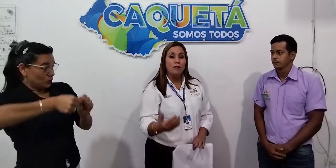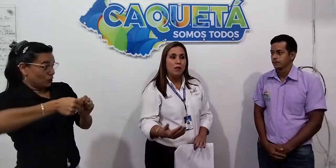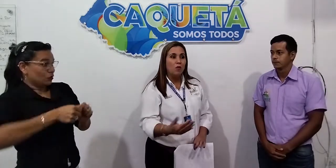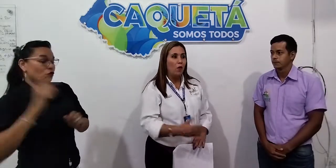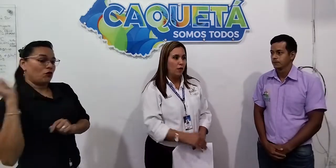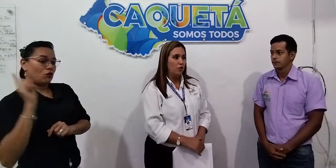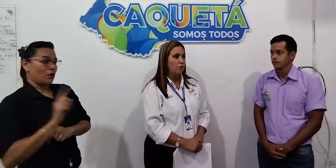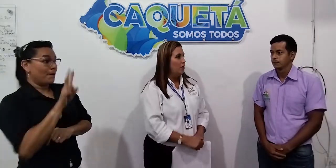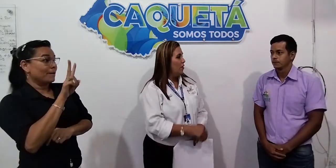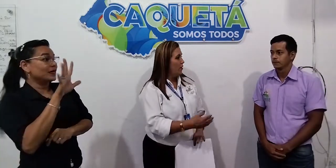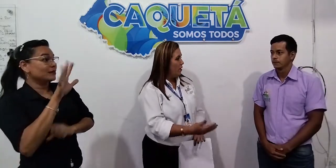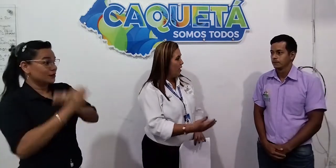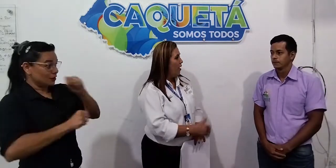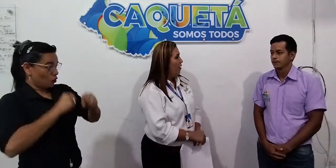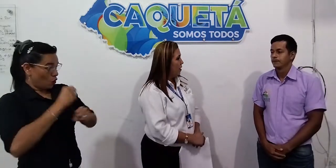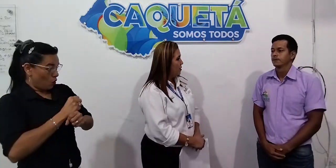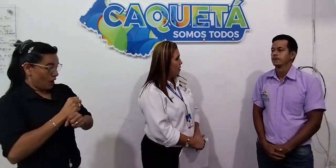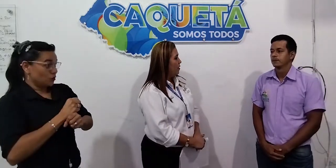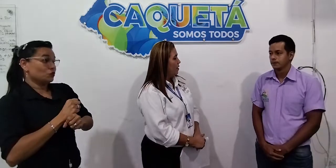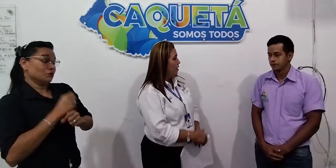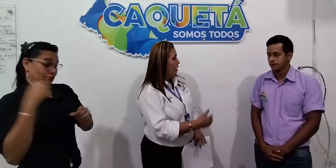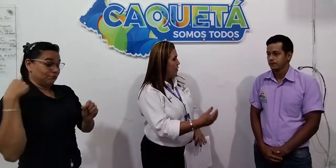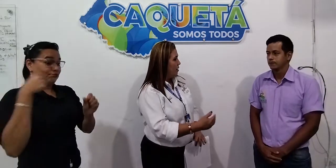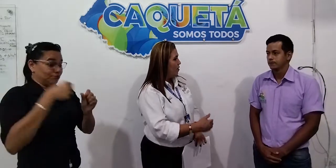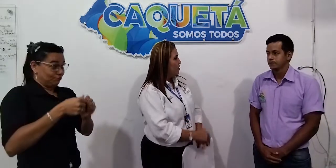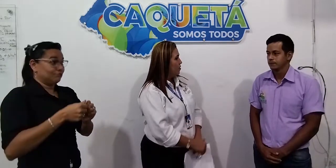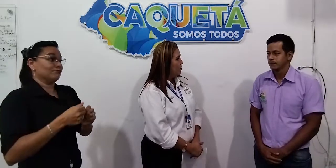años de haberse establecido.